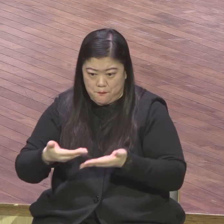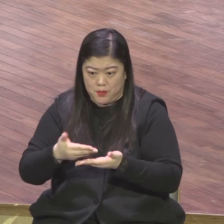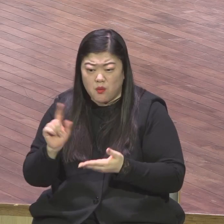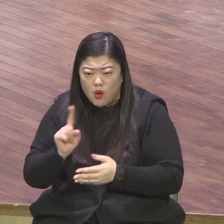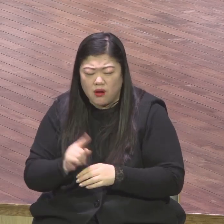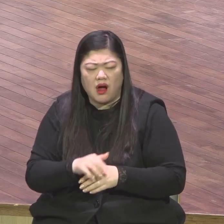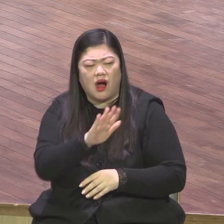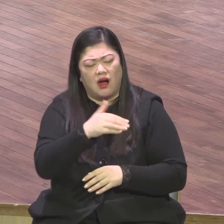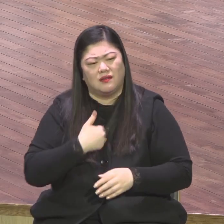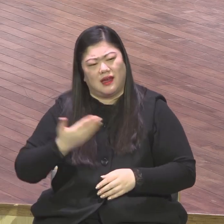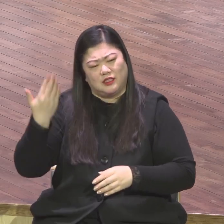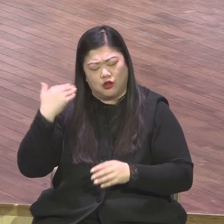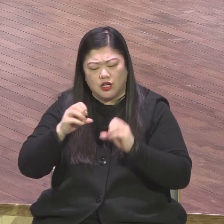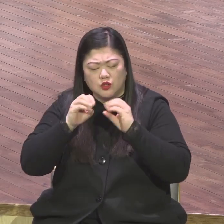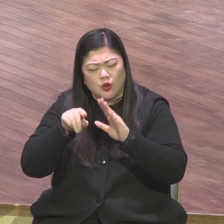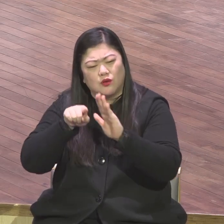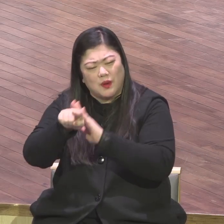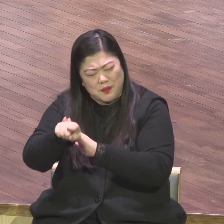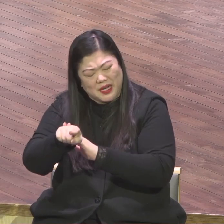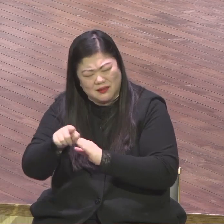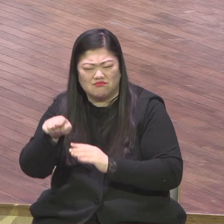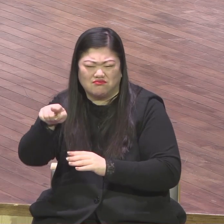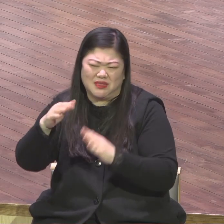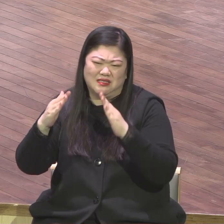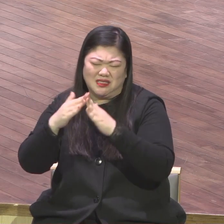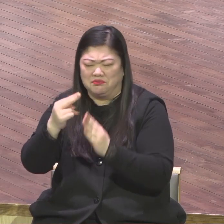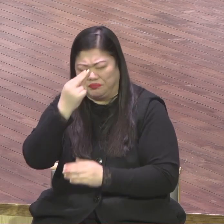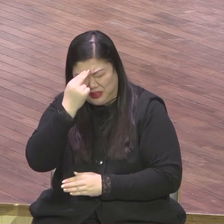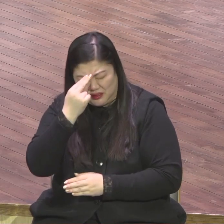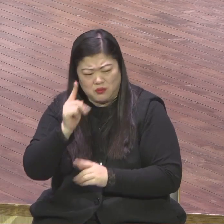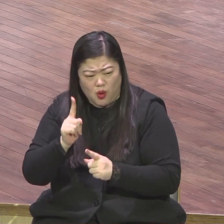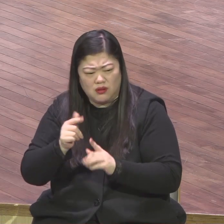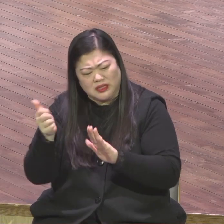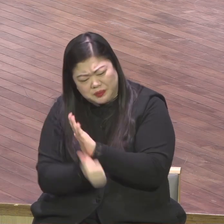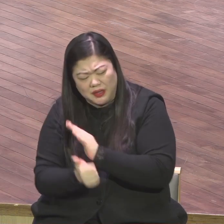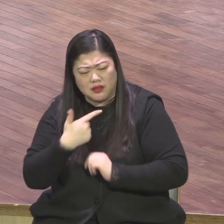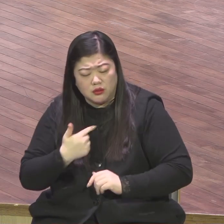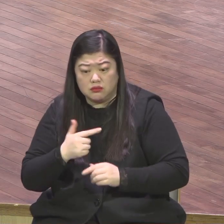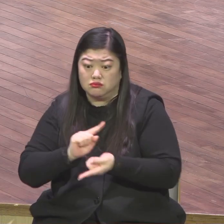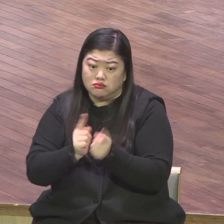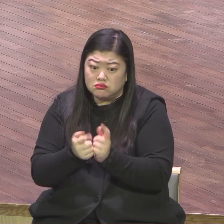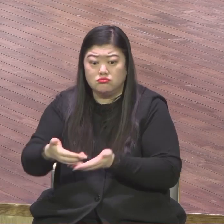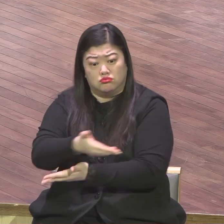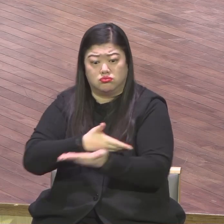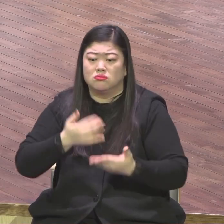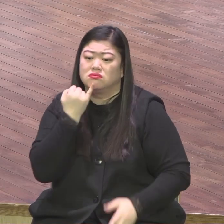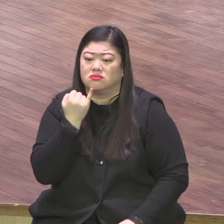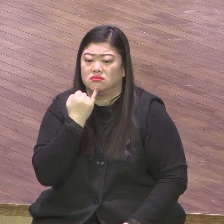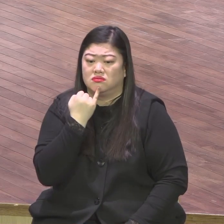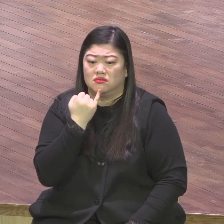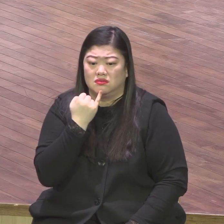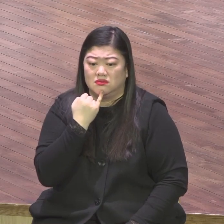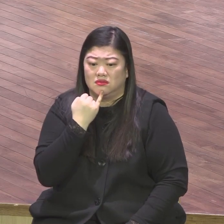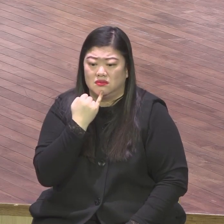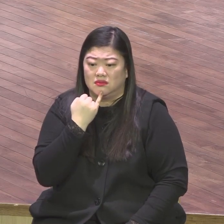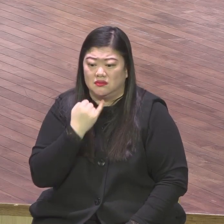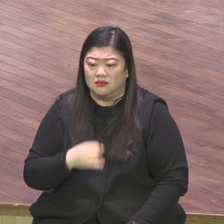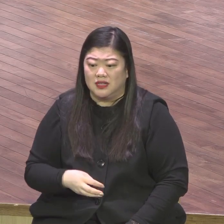이렇게 하는 겁니다 이렇게 잘 안되더라도 그렇게 시작해보세요 처음부터 그래서 강단에 이 말씀을 나누고